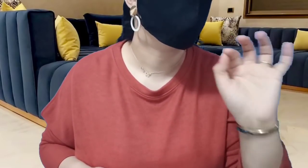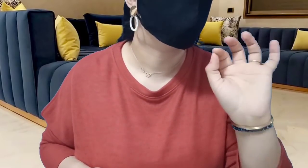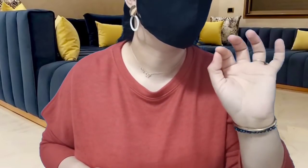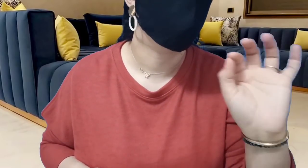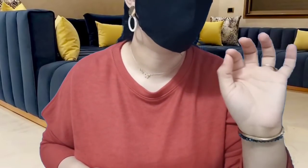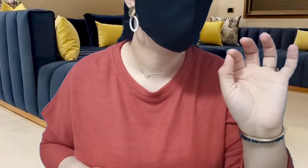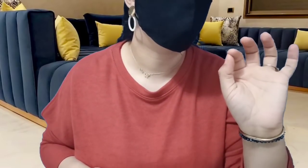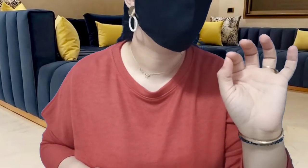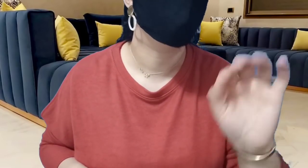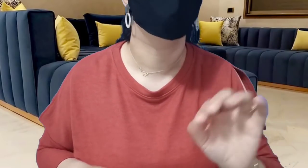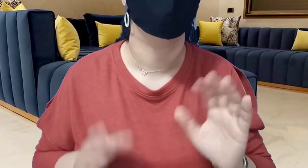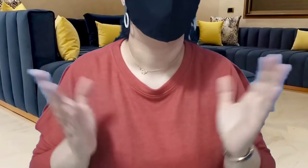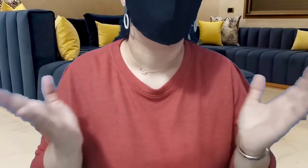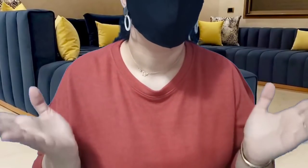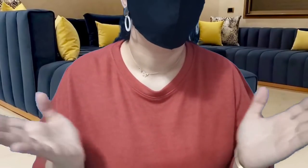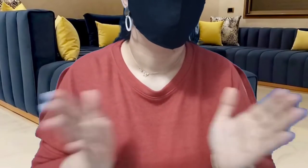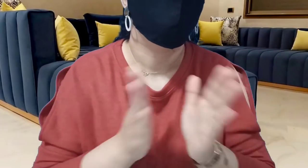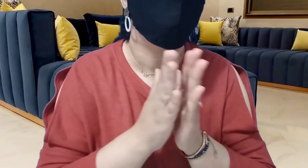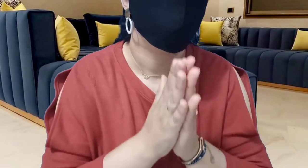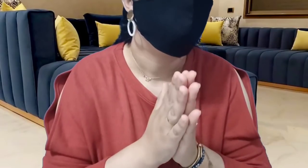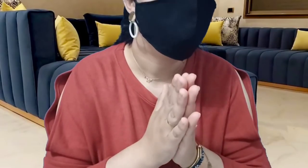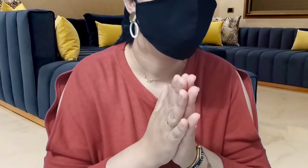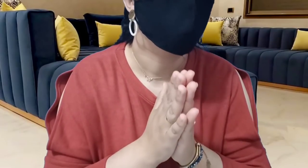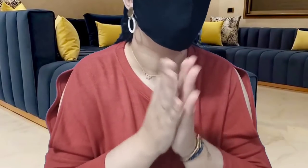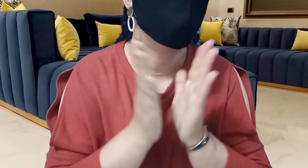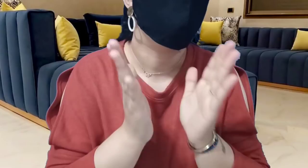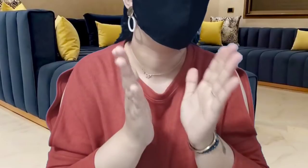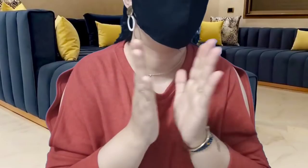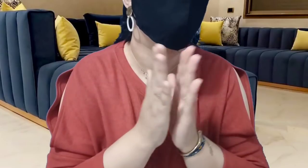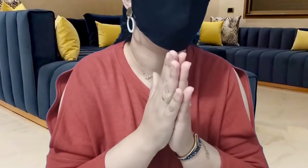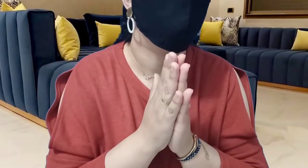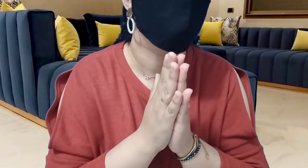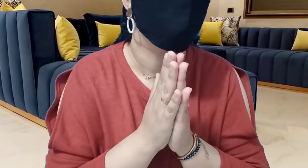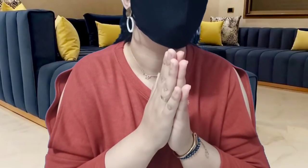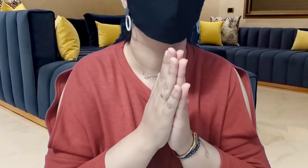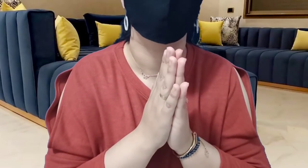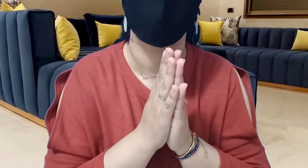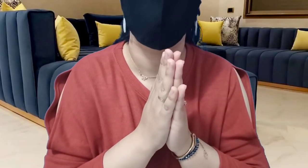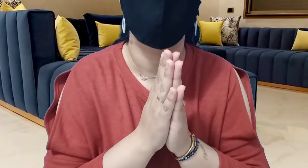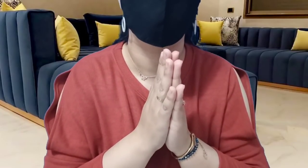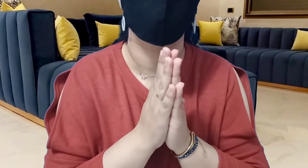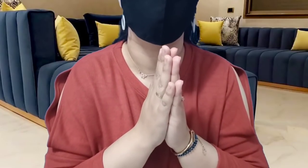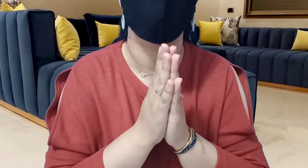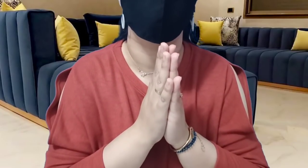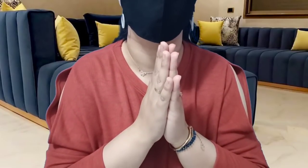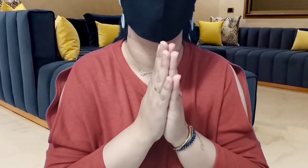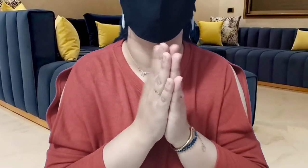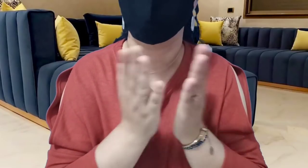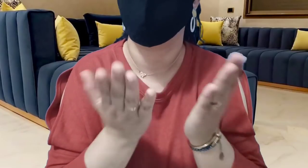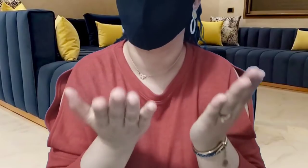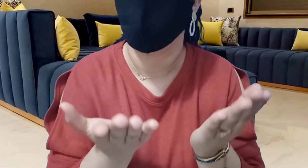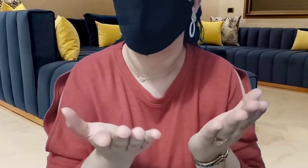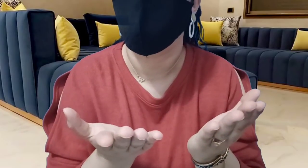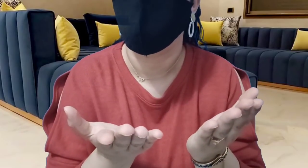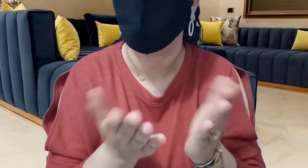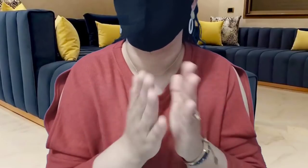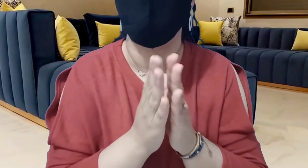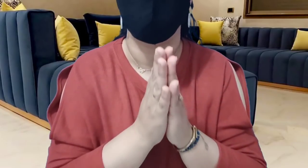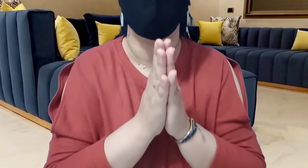أحسن برزق باهم يستهلوا يعيشوا عيشة أحسن برزق ديال باهم وفينا هي الفيلة اللي